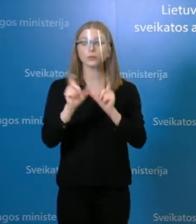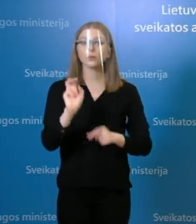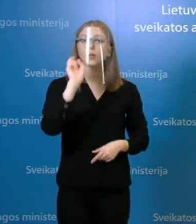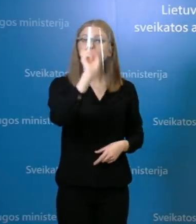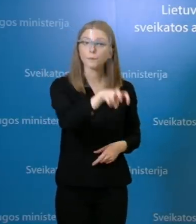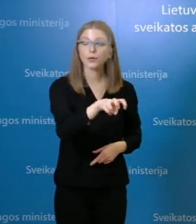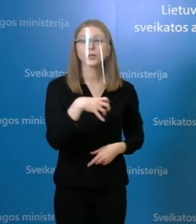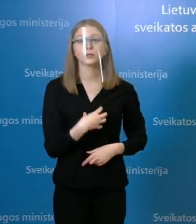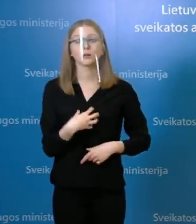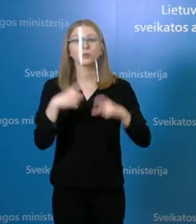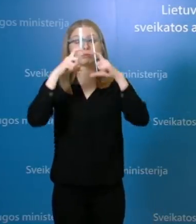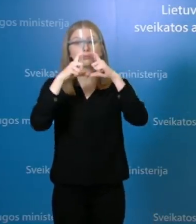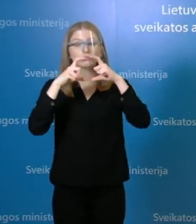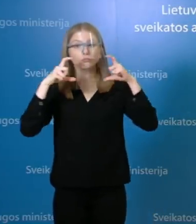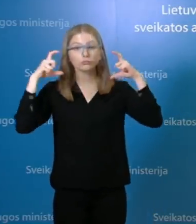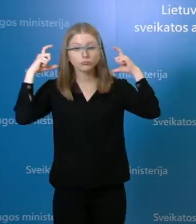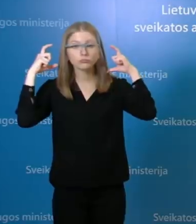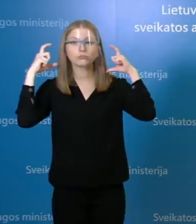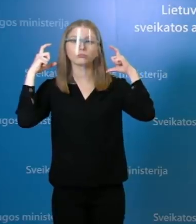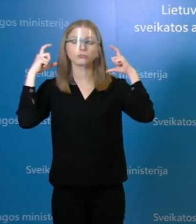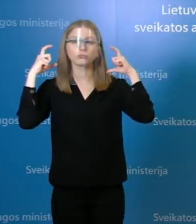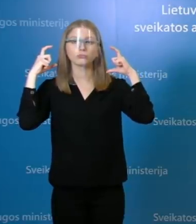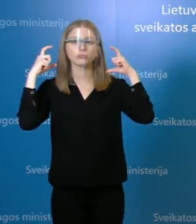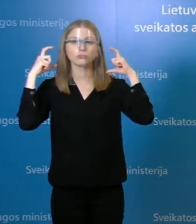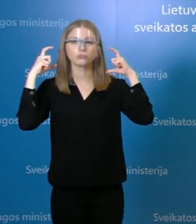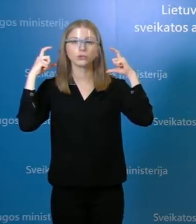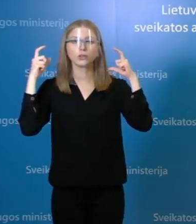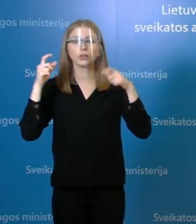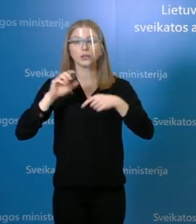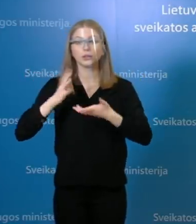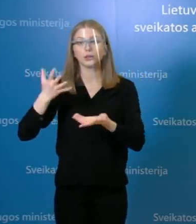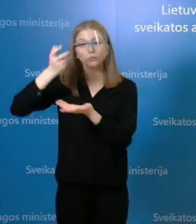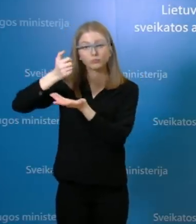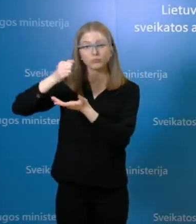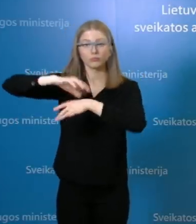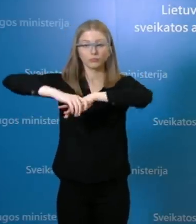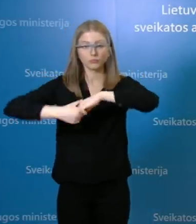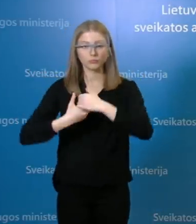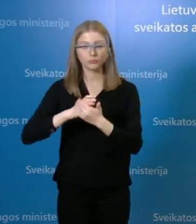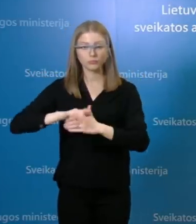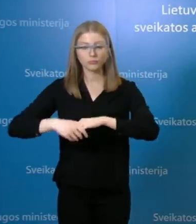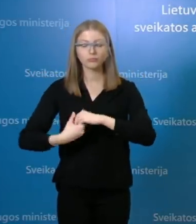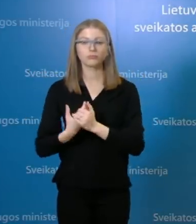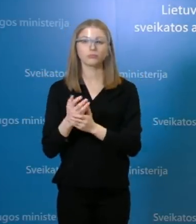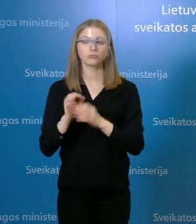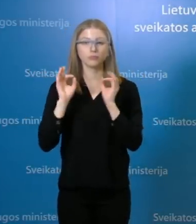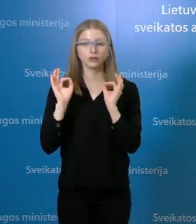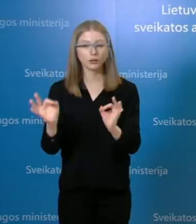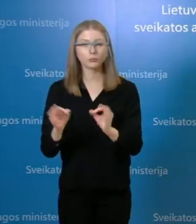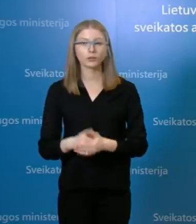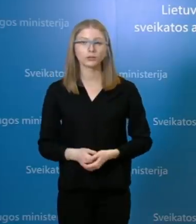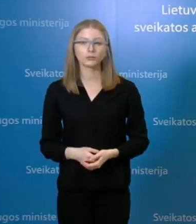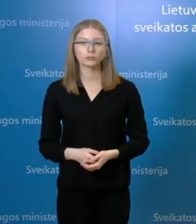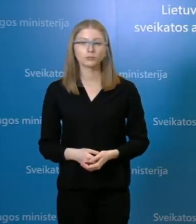omeny, kad reikia dėvėti ir kvepajamo tokus apsaugančias priemonės, laikytis rankų hygienos rekomendacijų, tai to pamiršti niekada